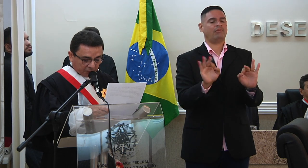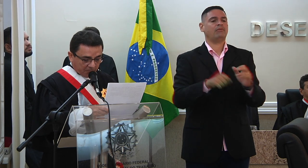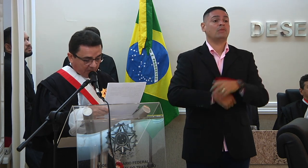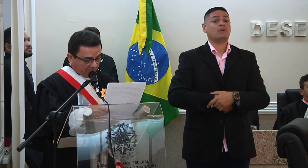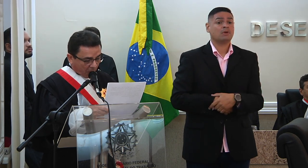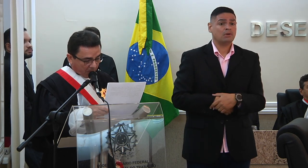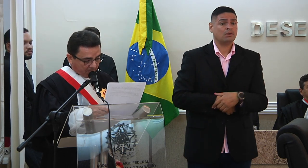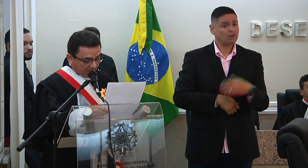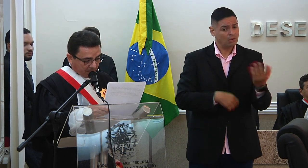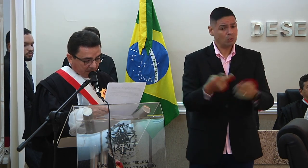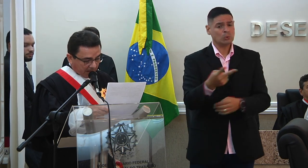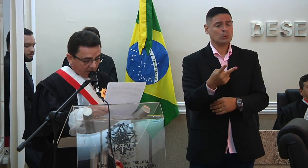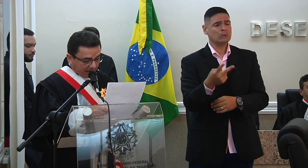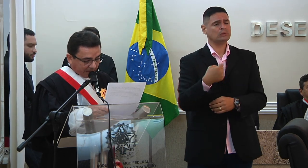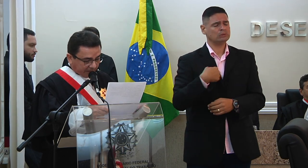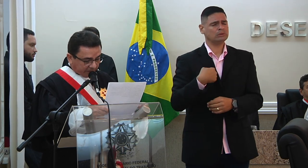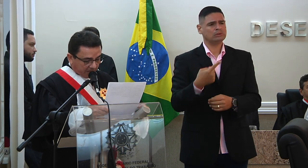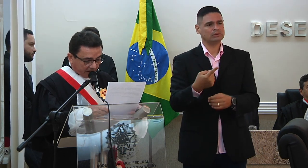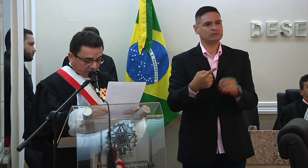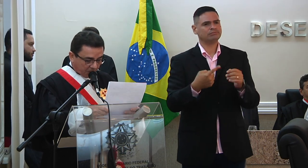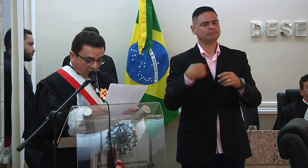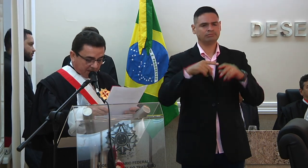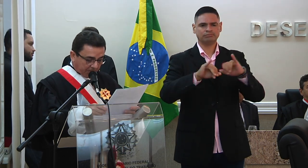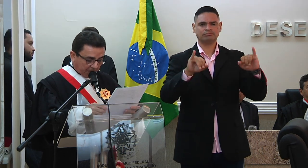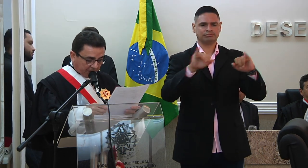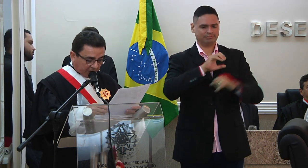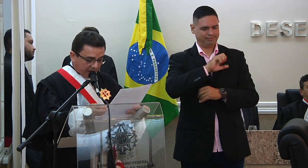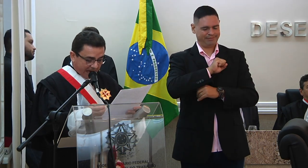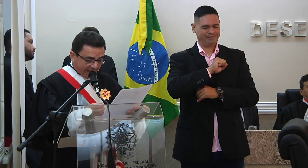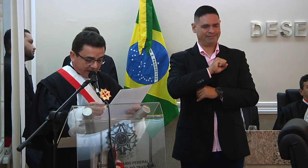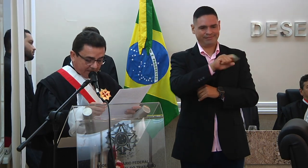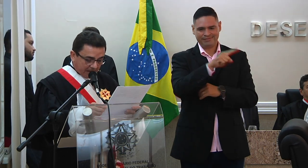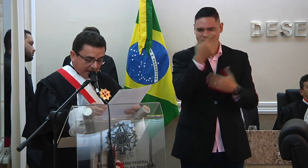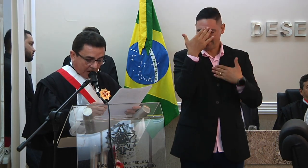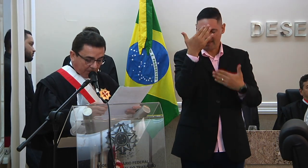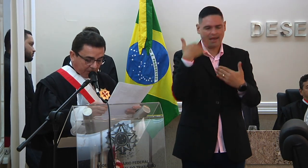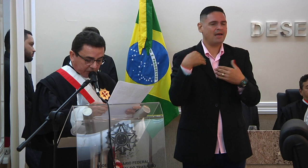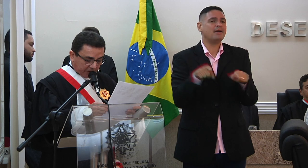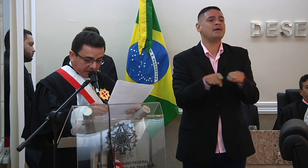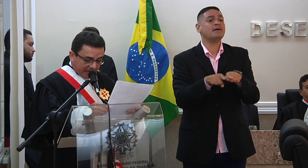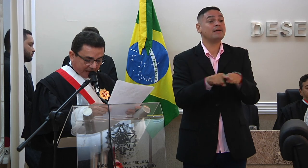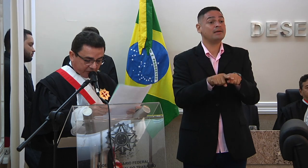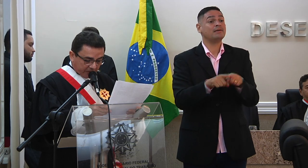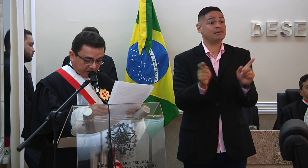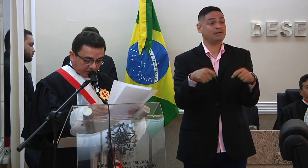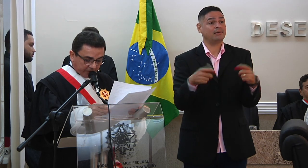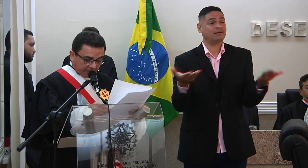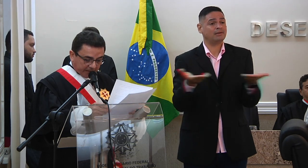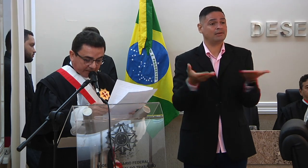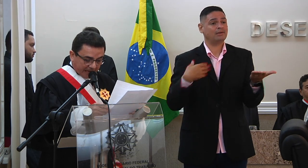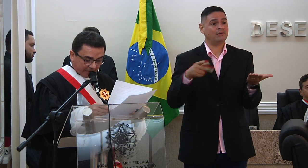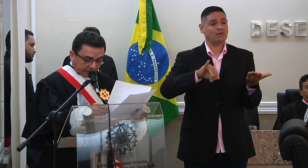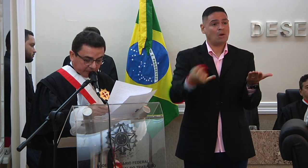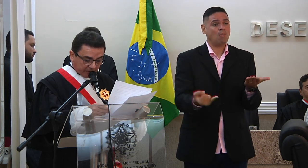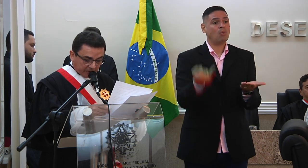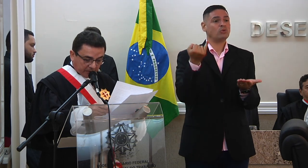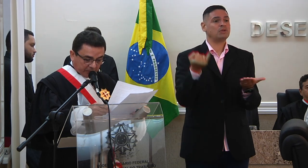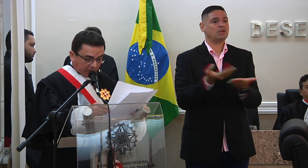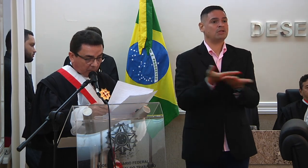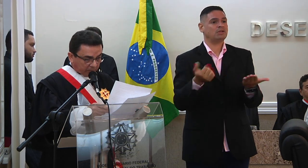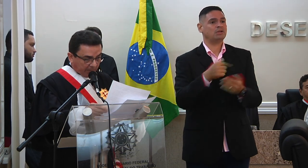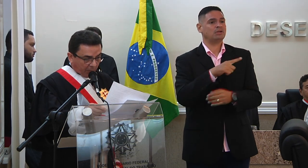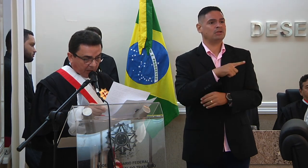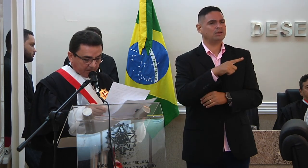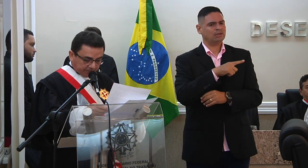manifestação do meu amor e o agradecimento por me propiciarem a oportunidade de orientá-los